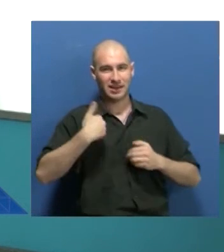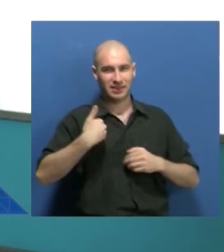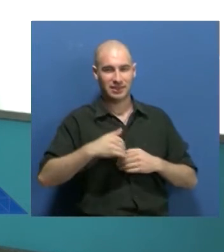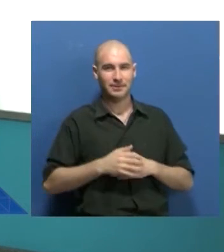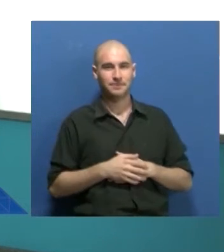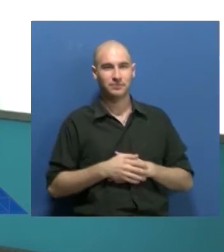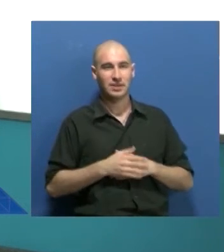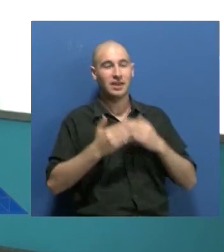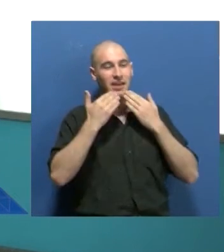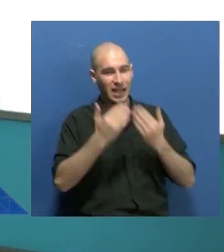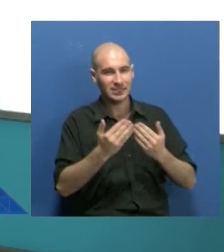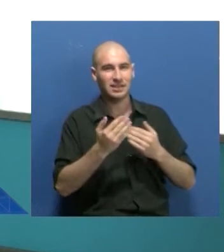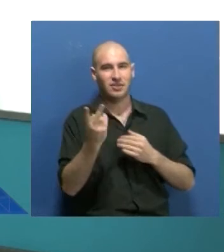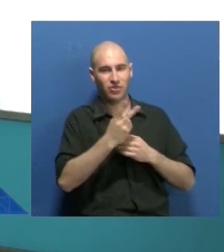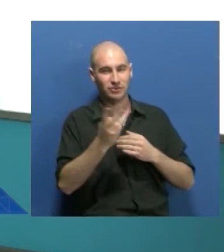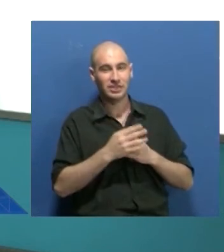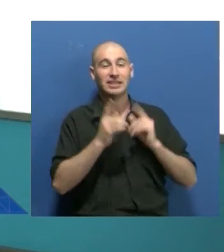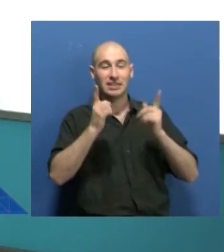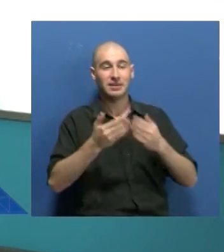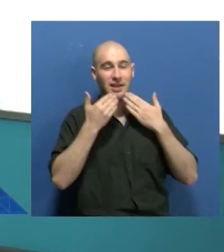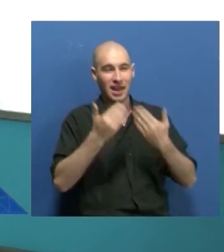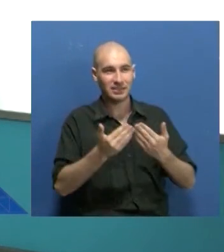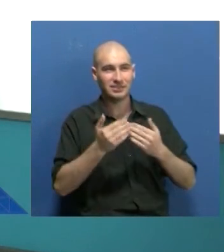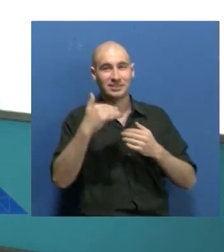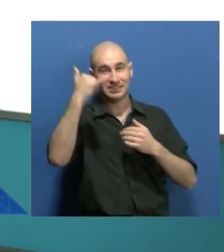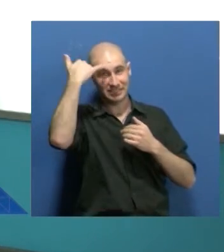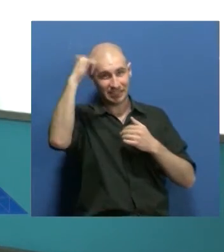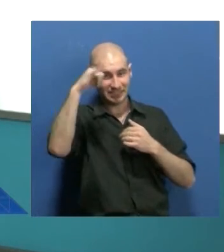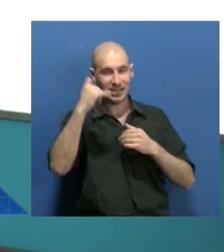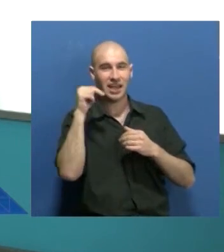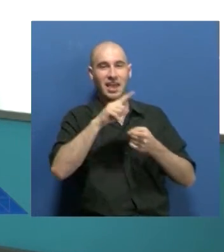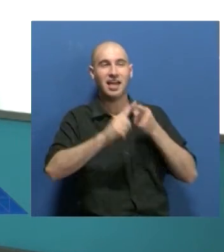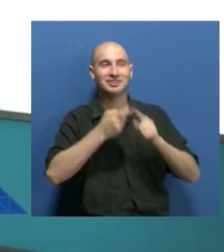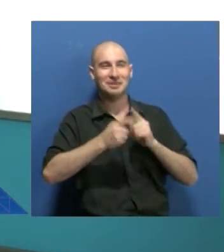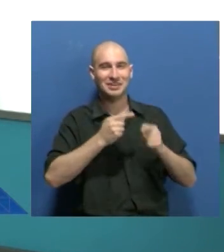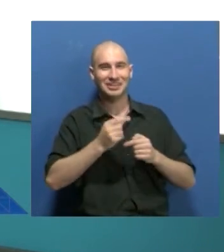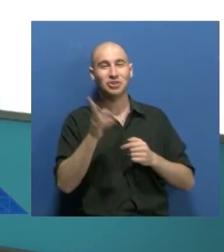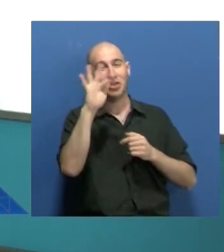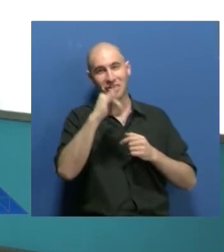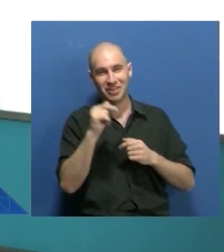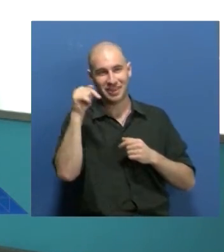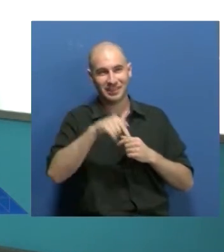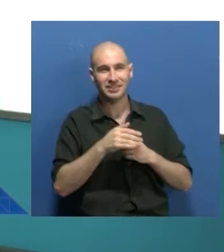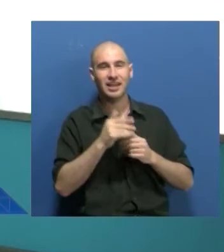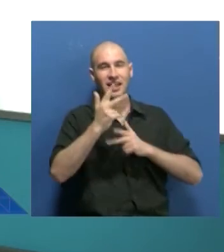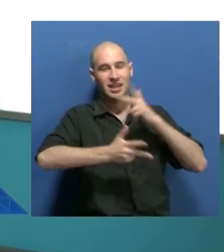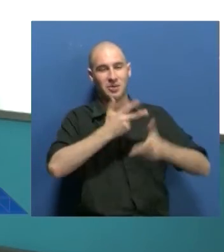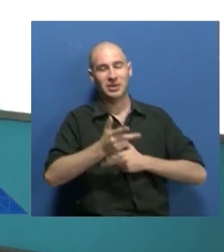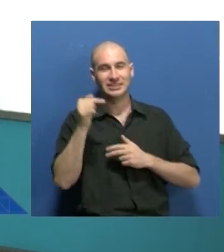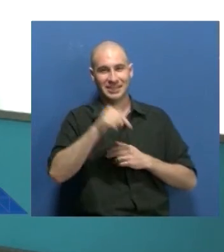Argentina. Le agradecemos mucho la presencia. También agradecer a Jessica Vicino, ella es intérprete todos los días en Lengua de Señas para la